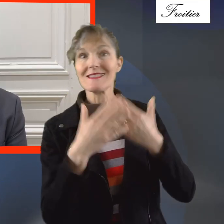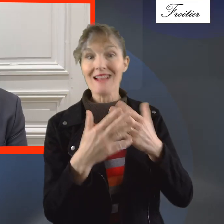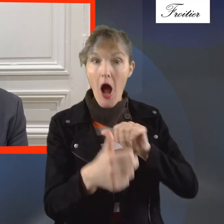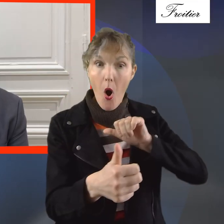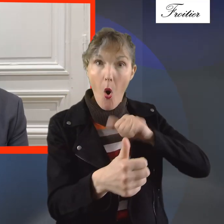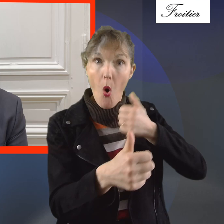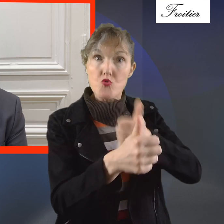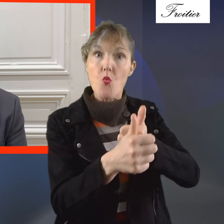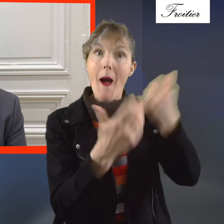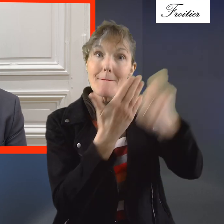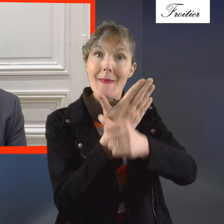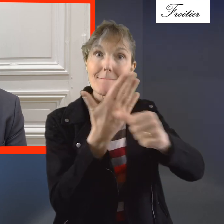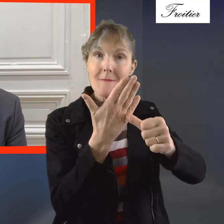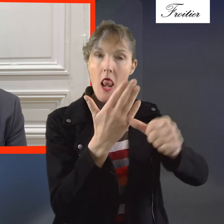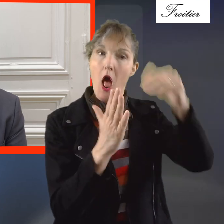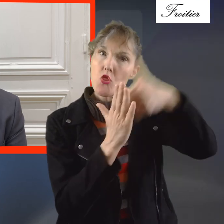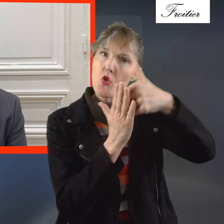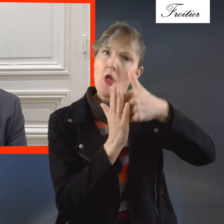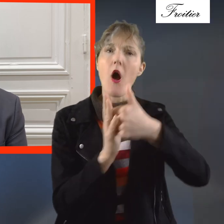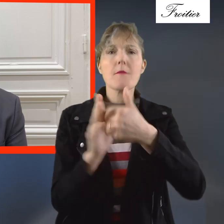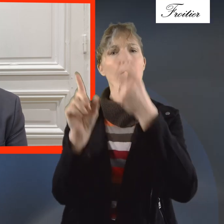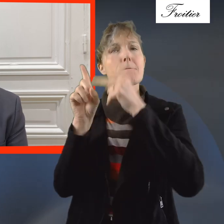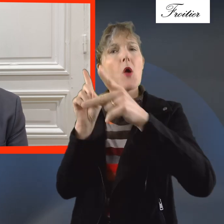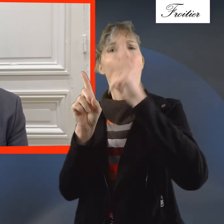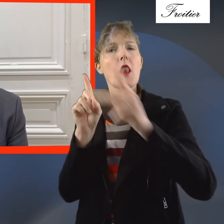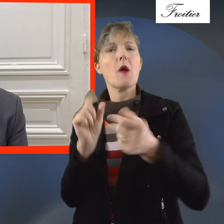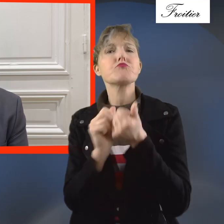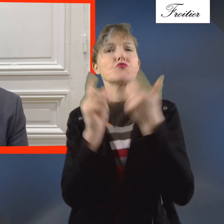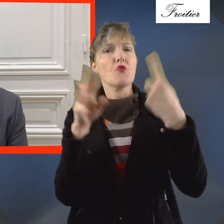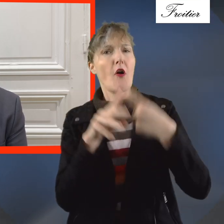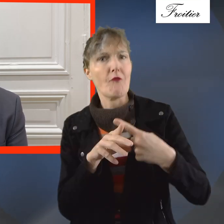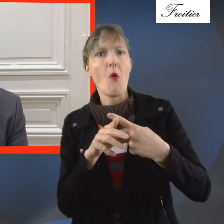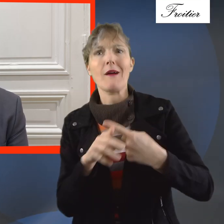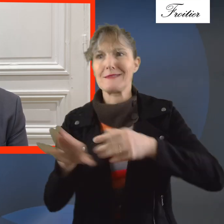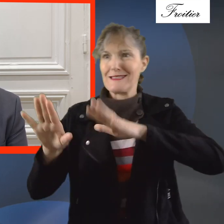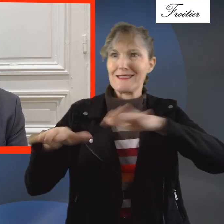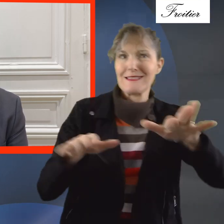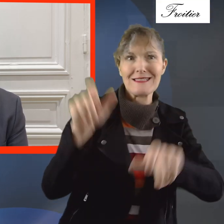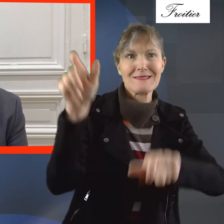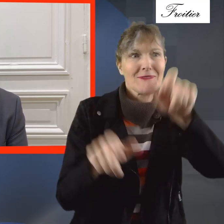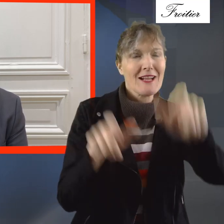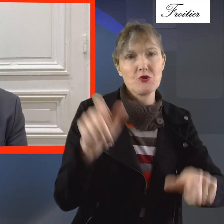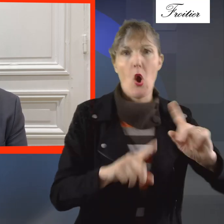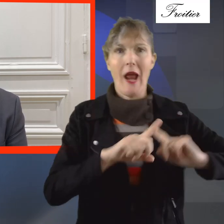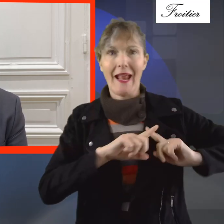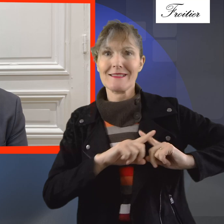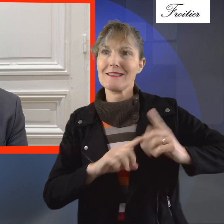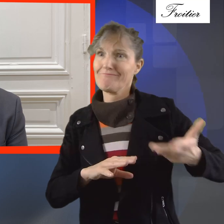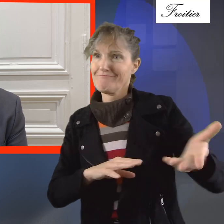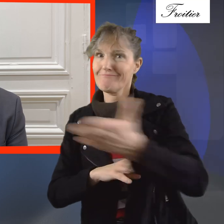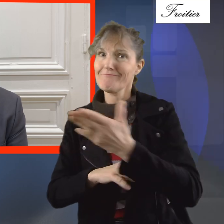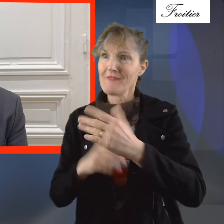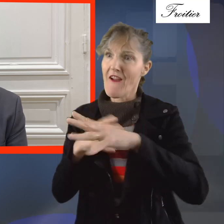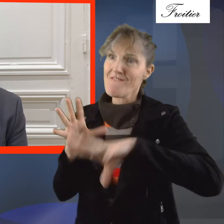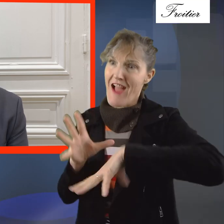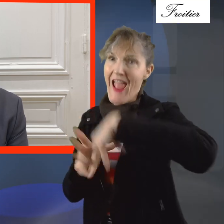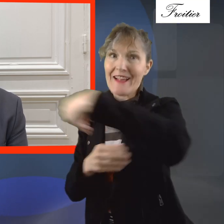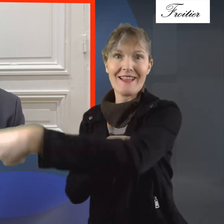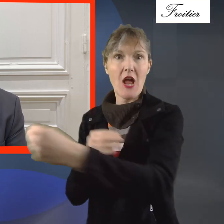d'ailleurs rejoint l'enseignement des Écritures, où l'apôtre Paul, plusieurs fois notamment, insiste sur le besoin d'avoir une bonne réputation auprès